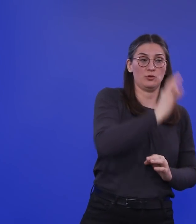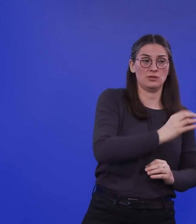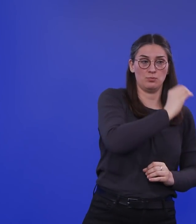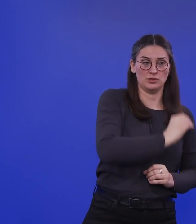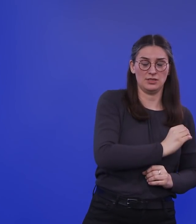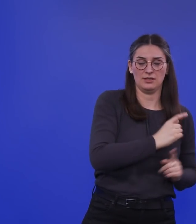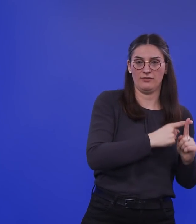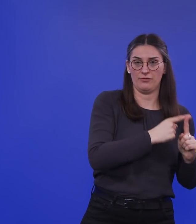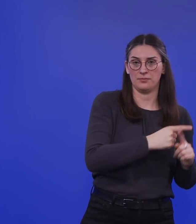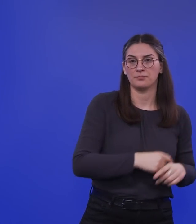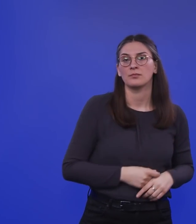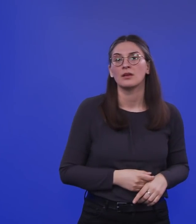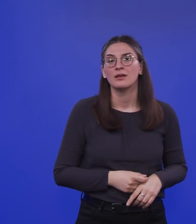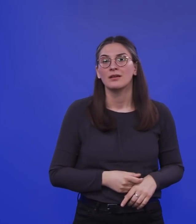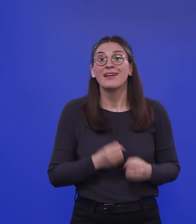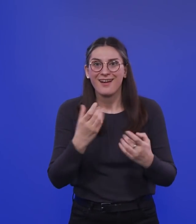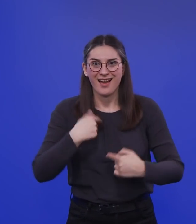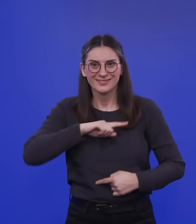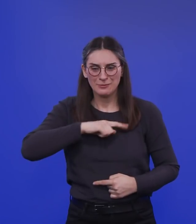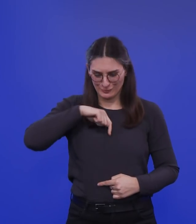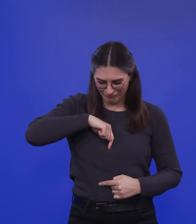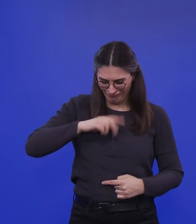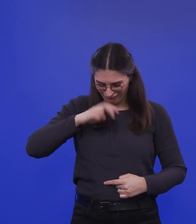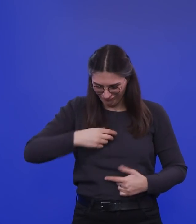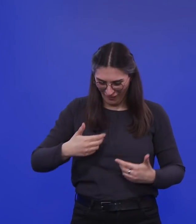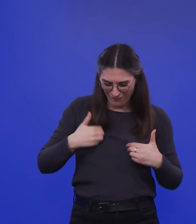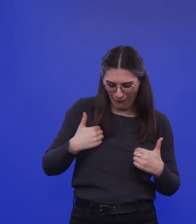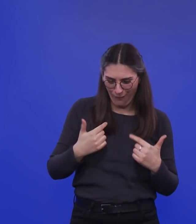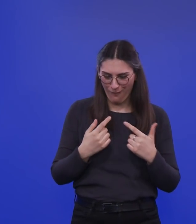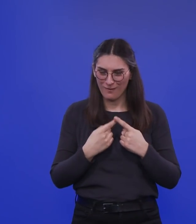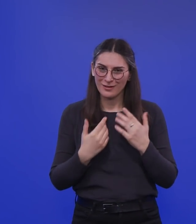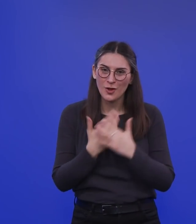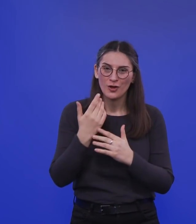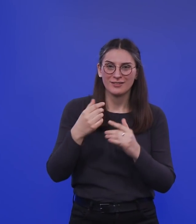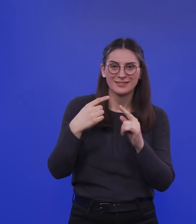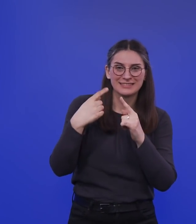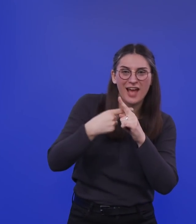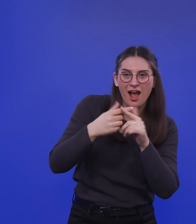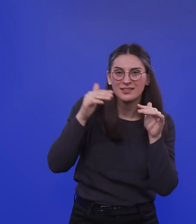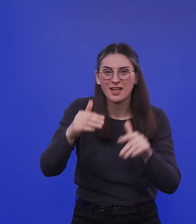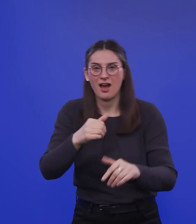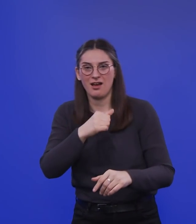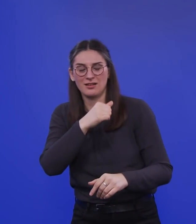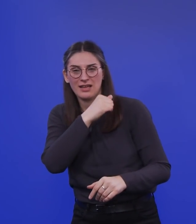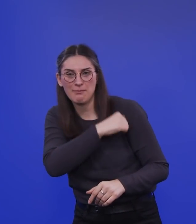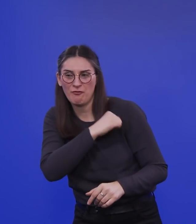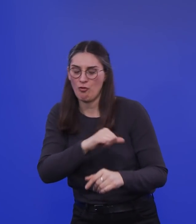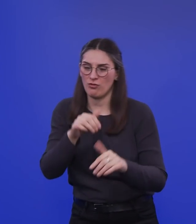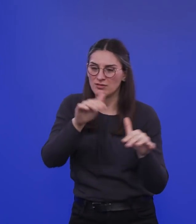aller Freude, die ich jetzt habe über diese neuen Zahlen der Vakzineverfügbarkeit im zweiten Quartal, muss man